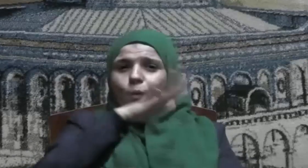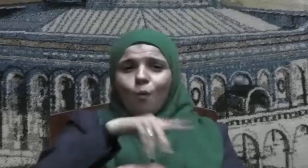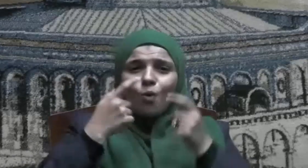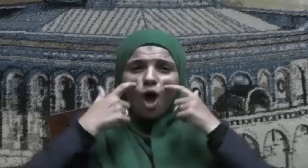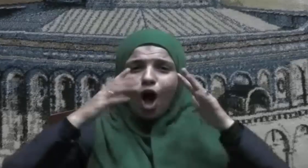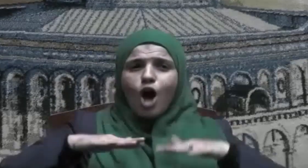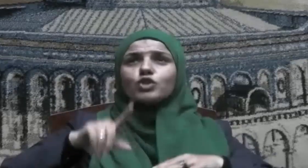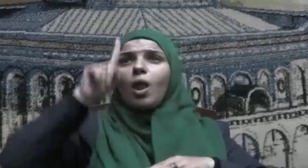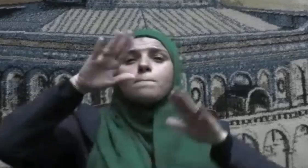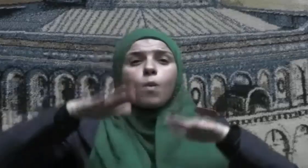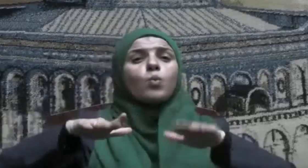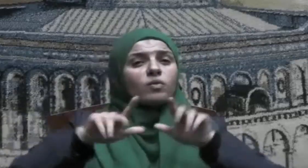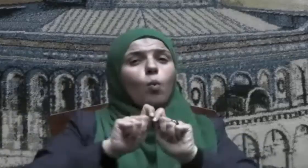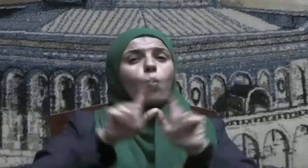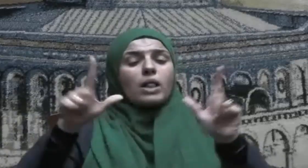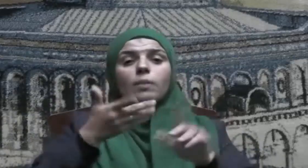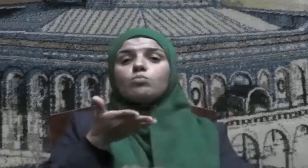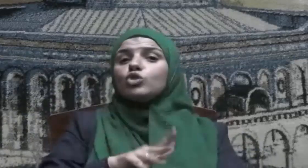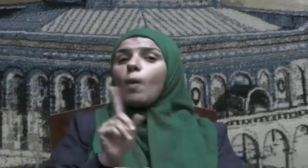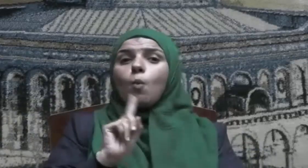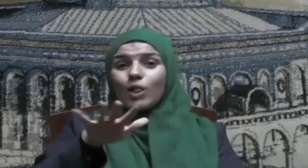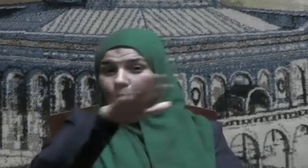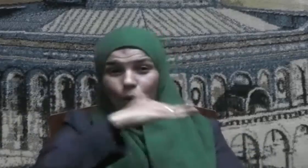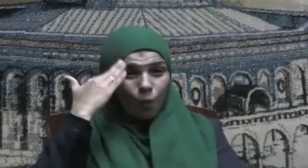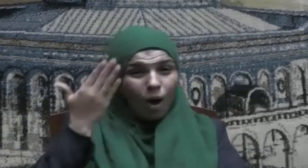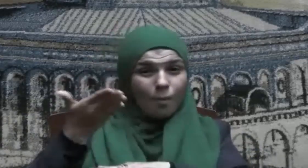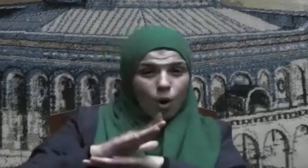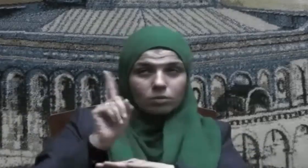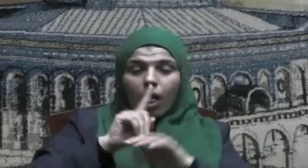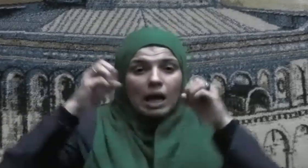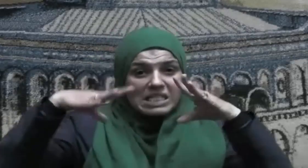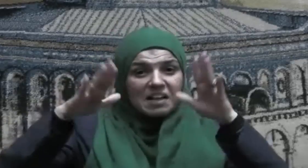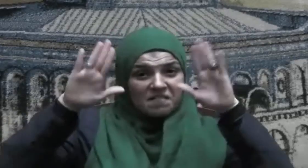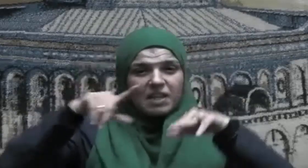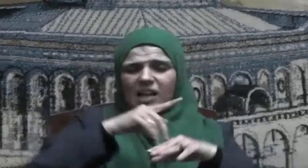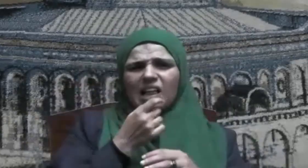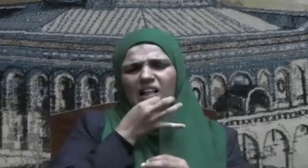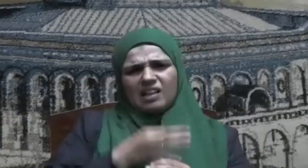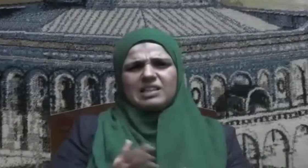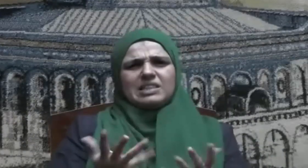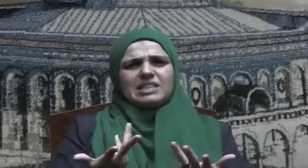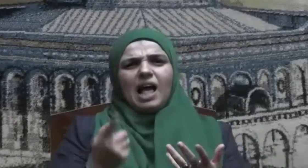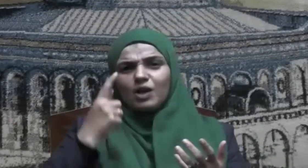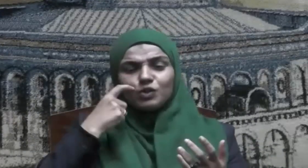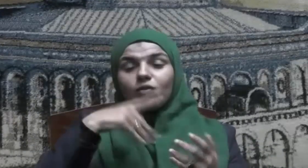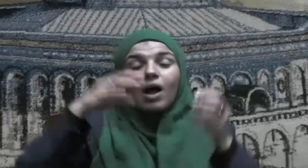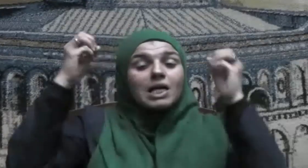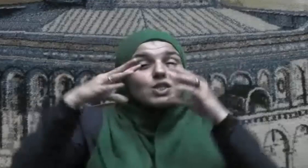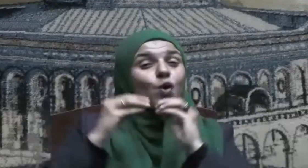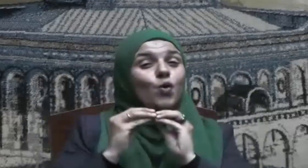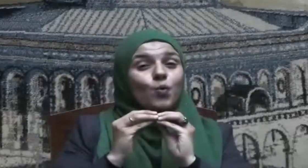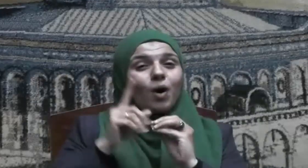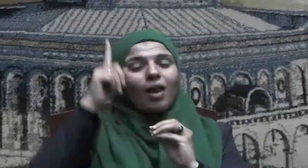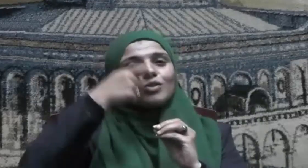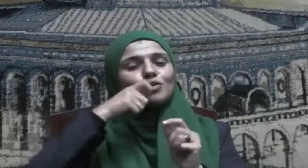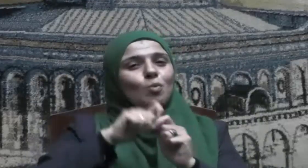وَلَيْسُ مَنْوَاتًا إِنَّهُمْ يُرْزَقُونَ وَرِزْقُهُمْ مِنَ اللَّهِ تَعَالَى فَهُمْ